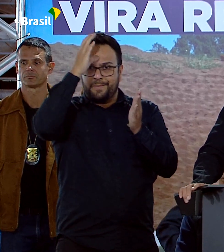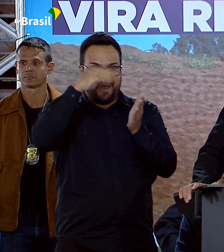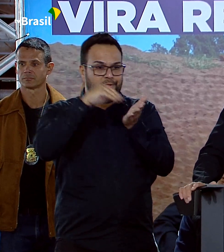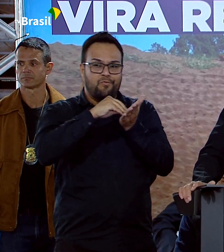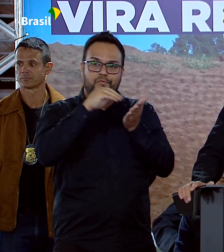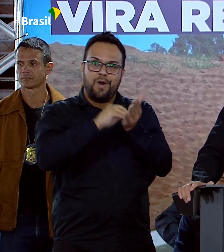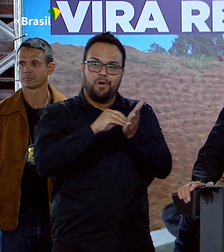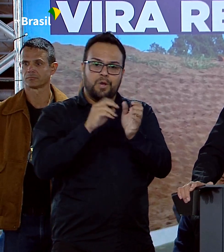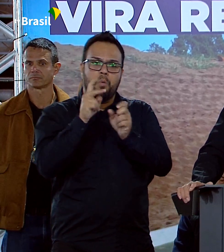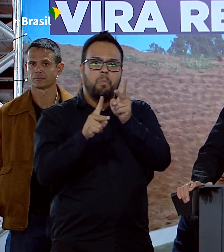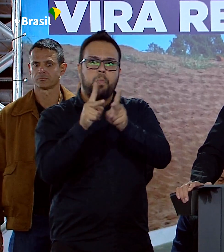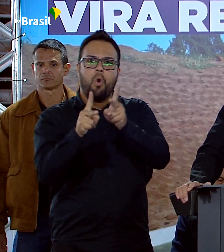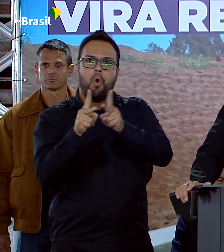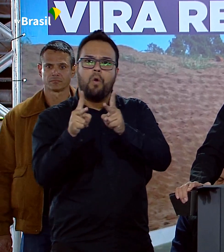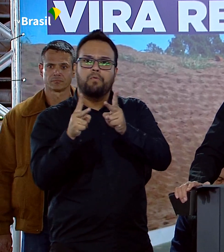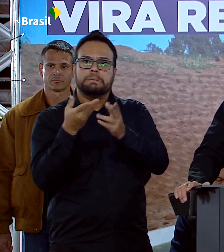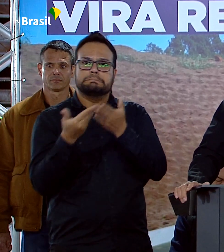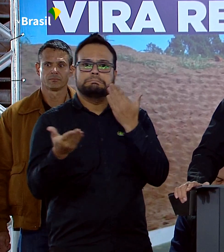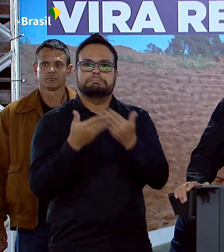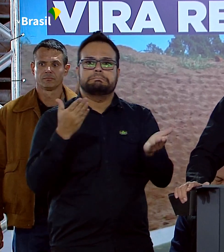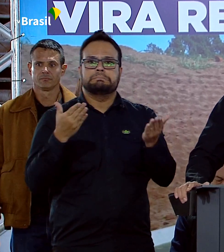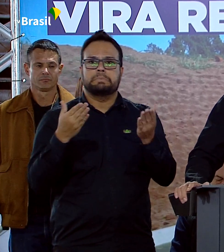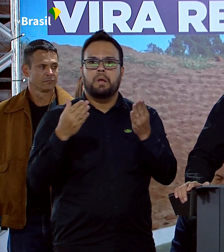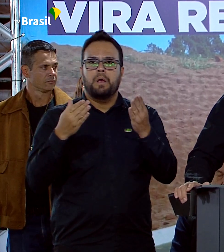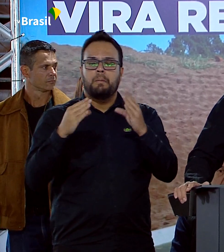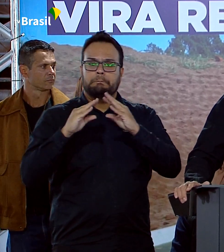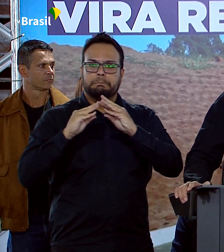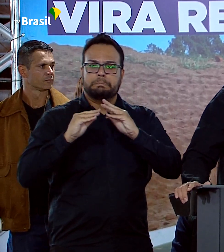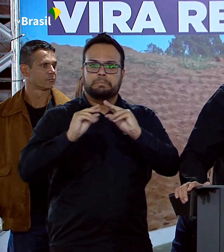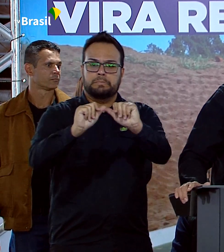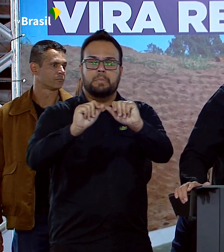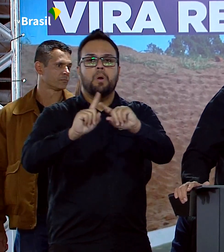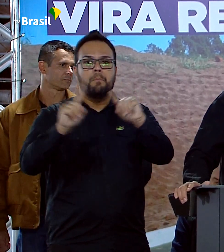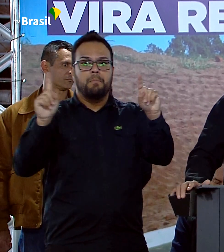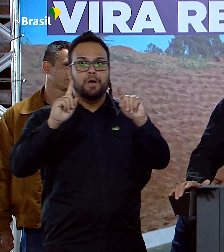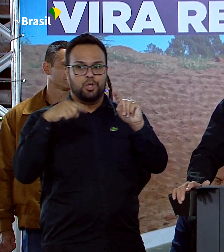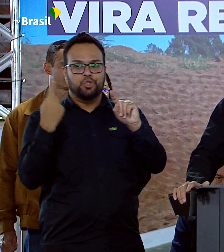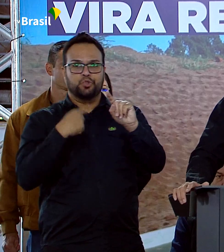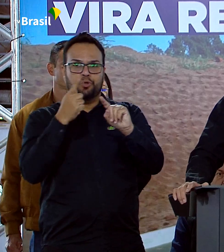pereceu, nós estamos superando essa fase.